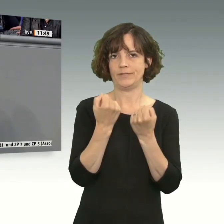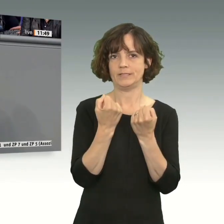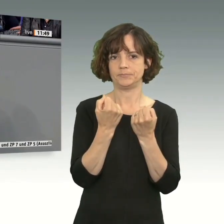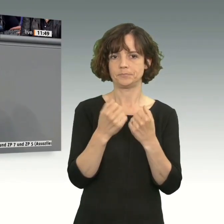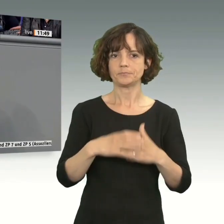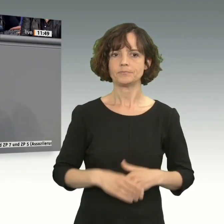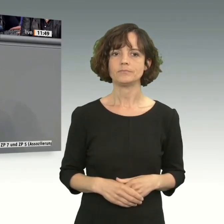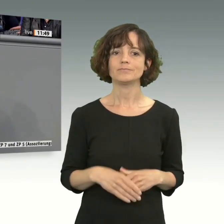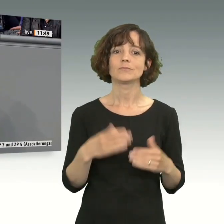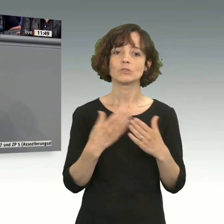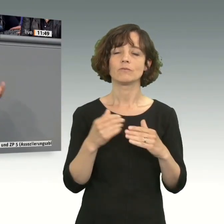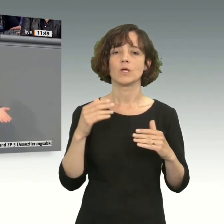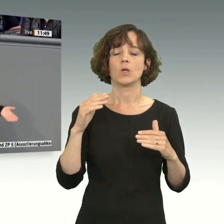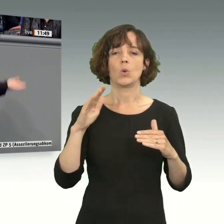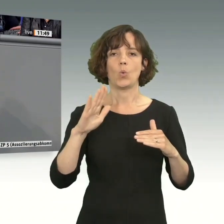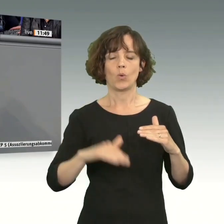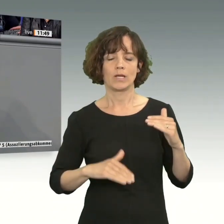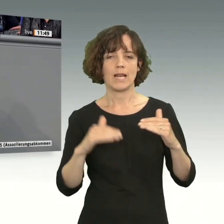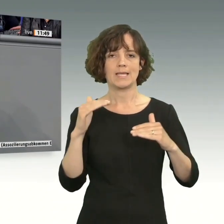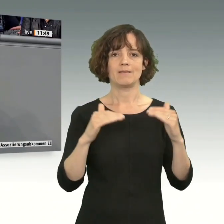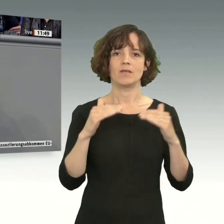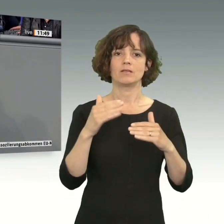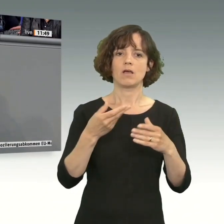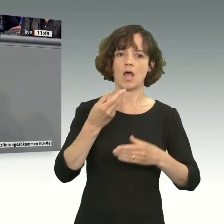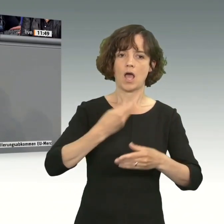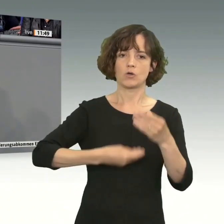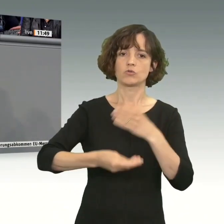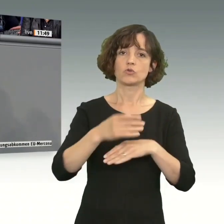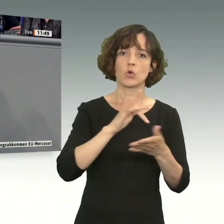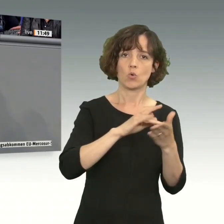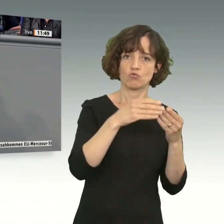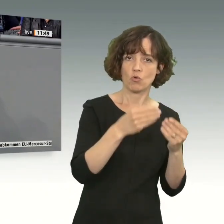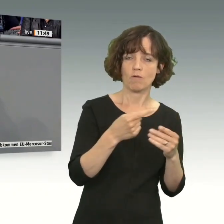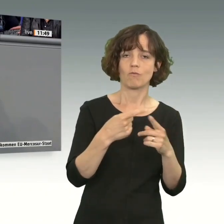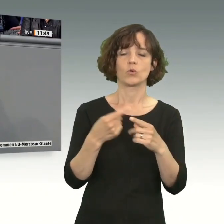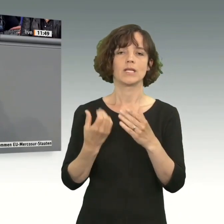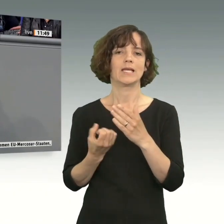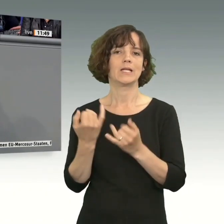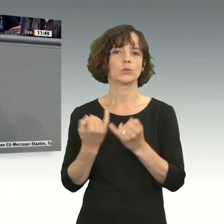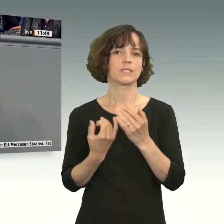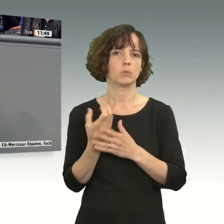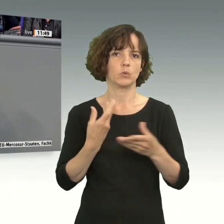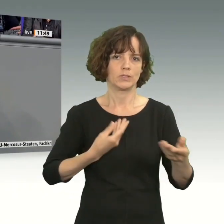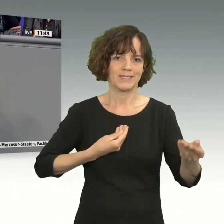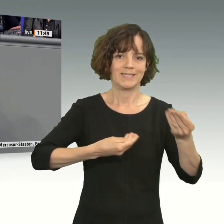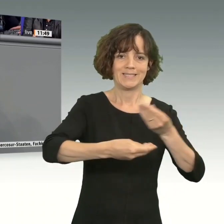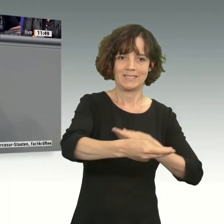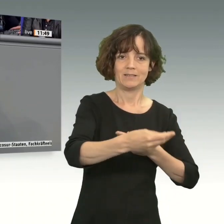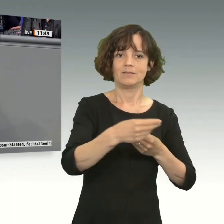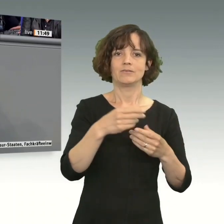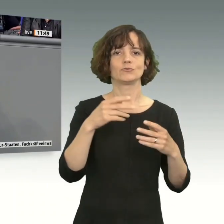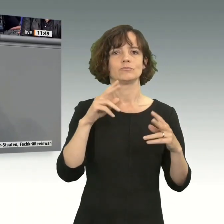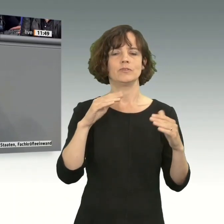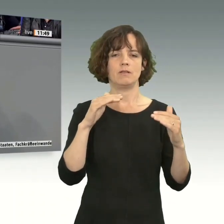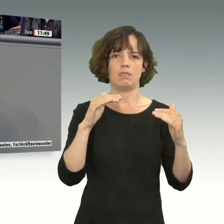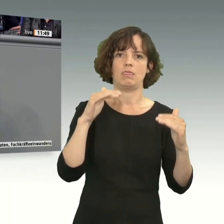diesen Ungleichgewicht zwischen Austausch von Rohstoffen auf der einen Seite und Industrieprodukten, die wir rüberschicken, der anderen Seite zu